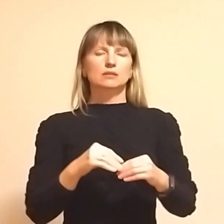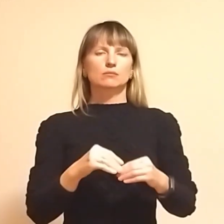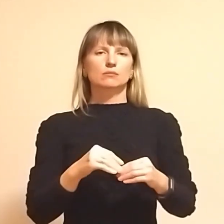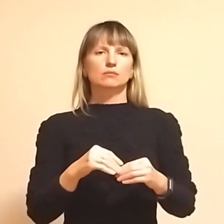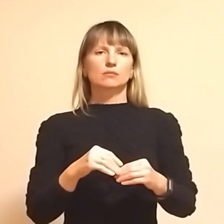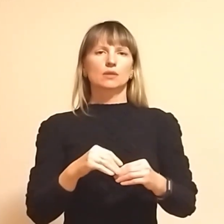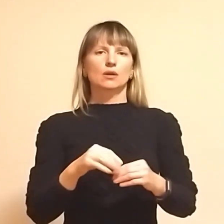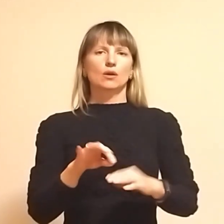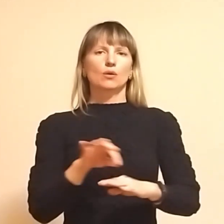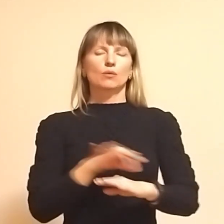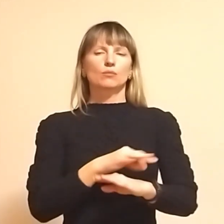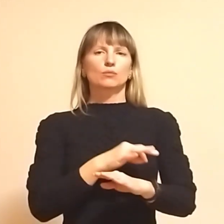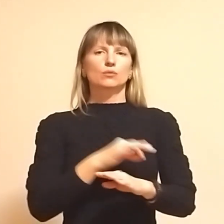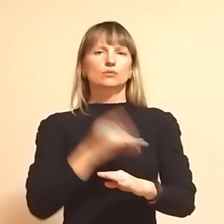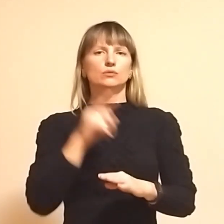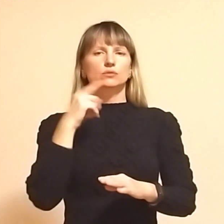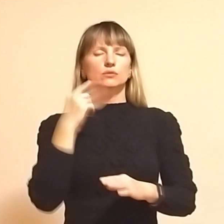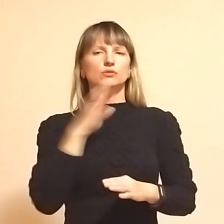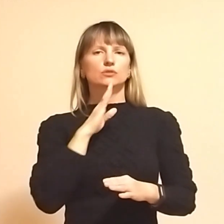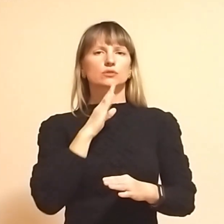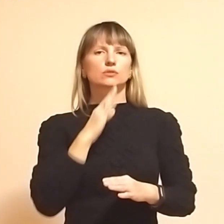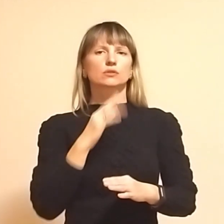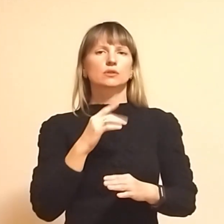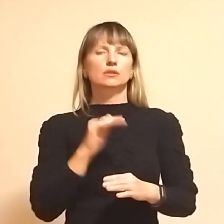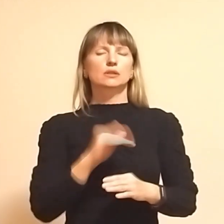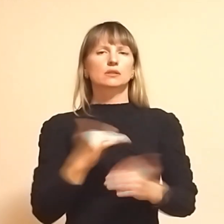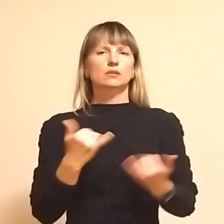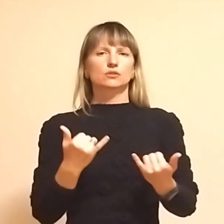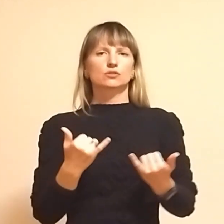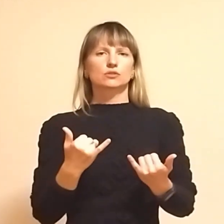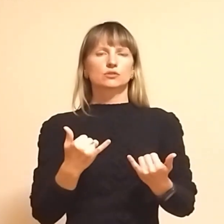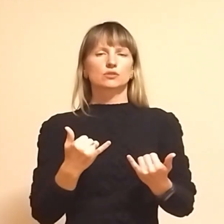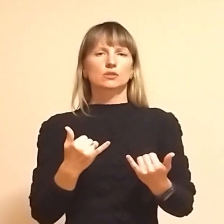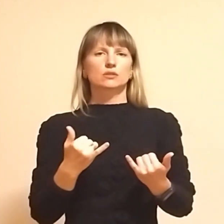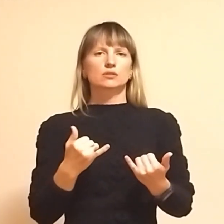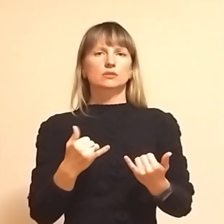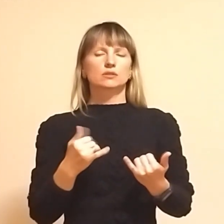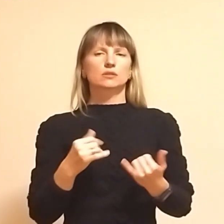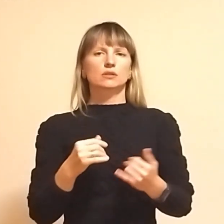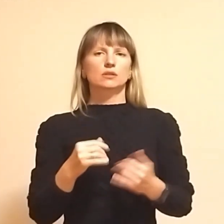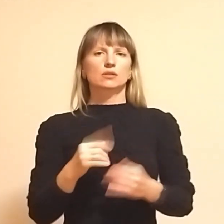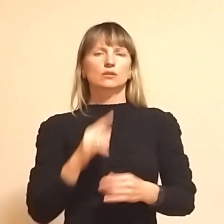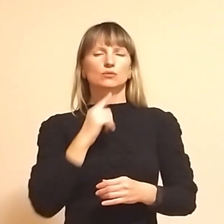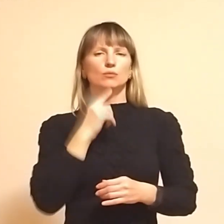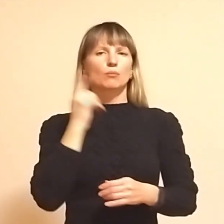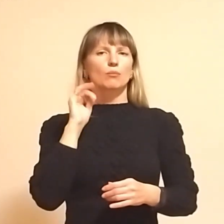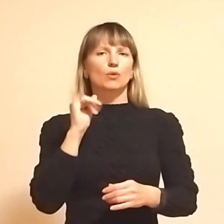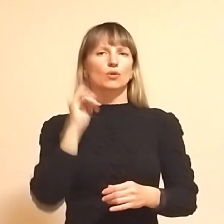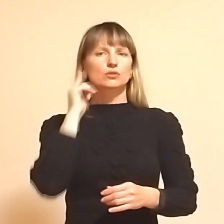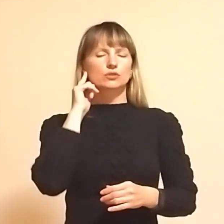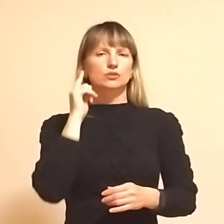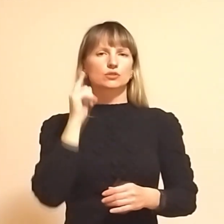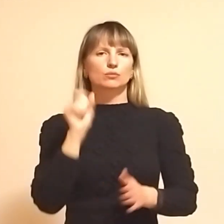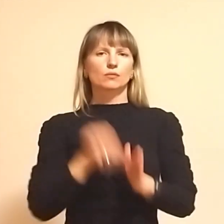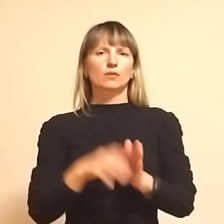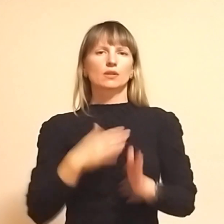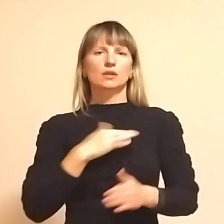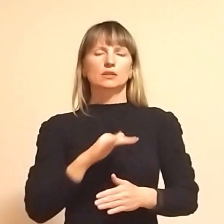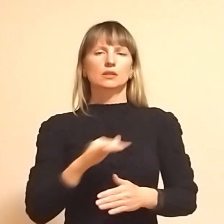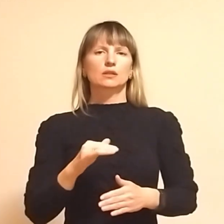жінка українка, діти. І тепер він відбиває наших дітей. Ми сьогодні